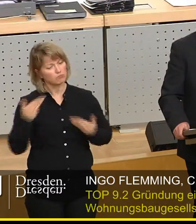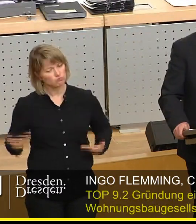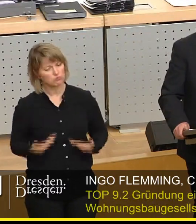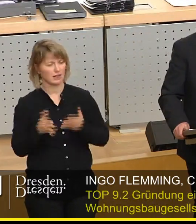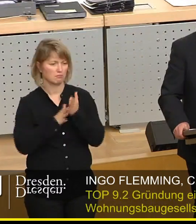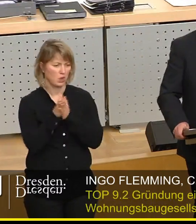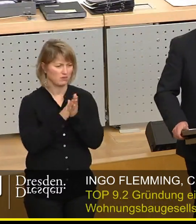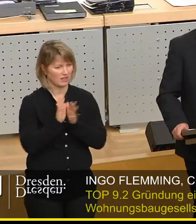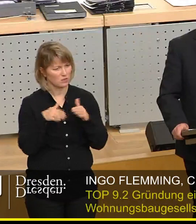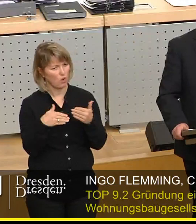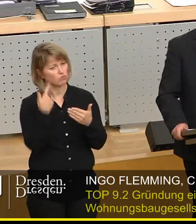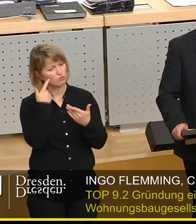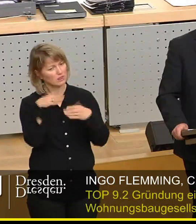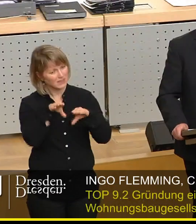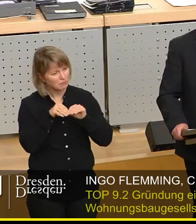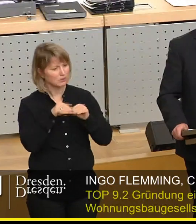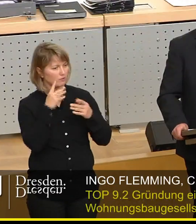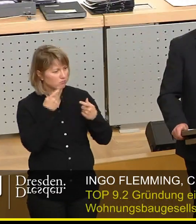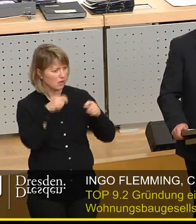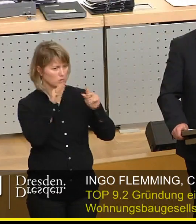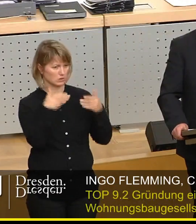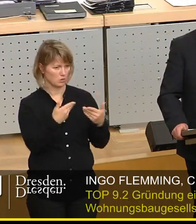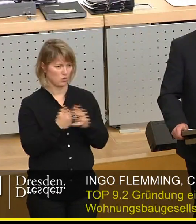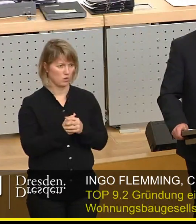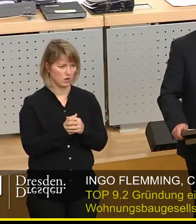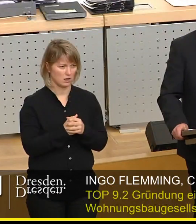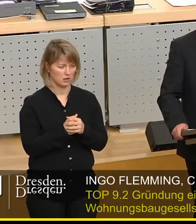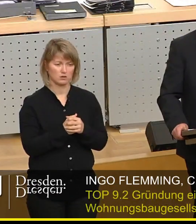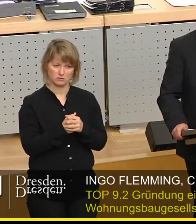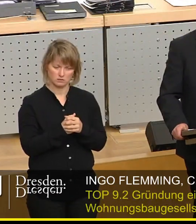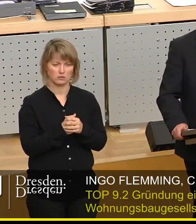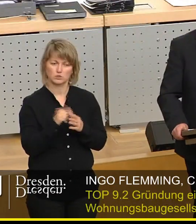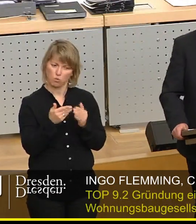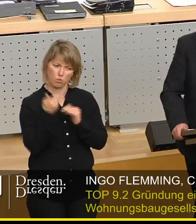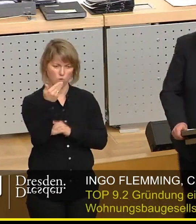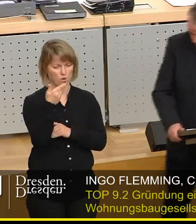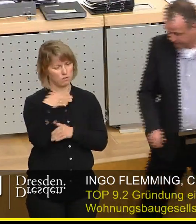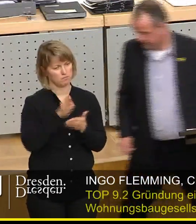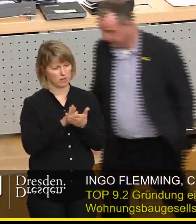und für Überzeugung und so werden wir in Zukunft auch agieren